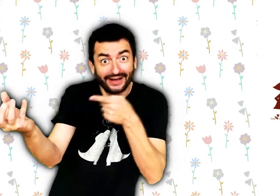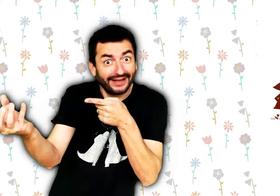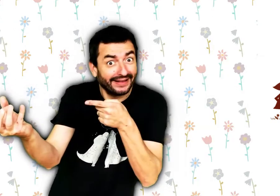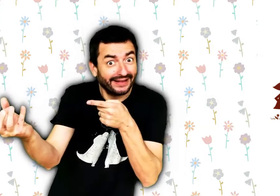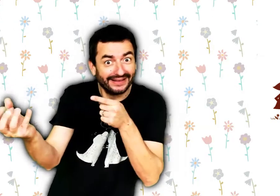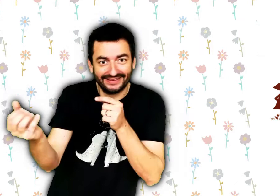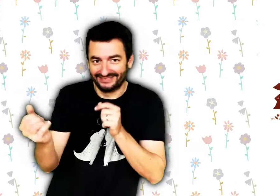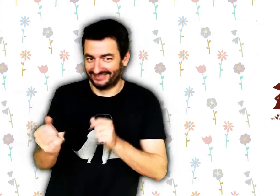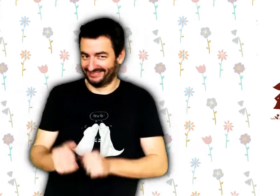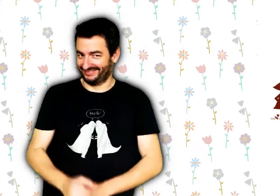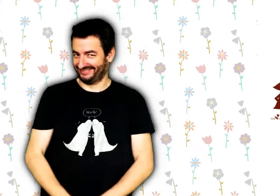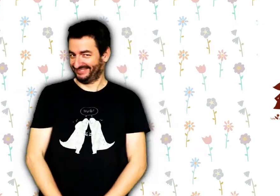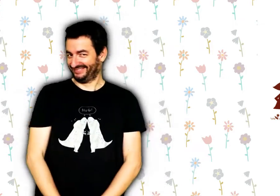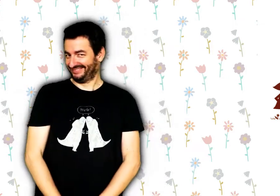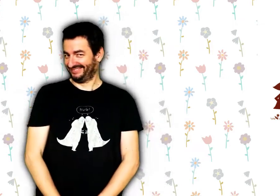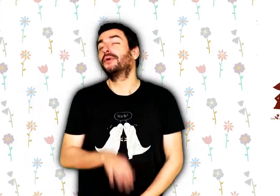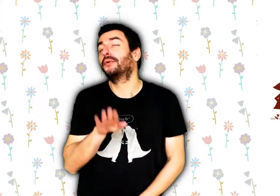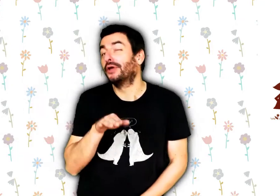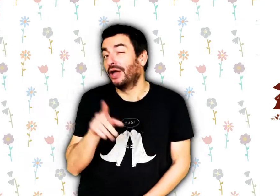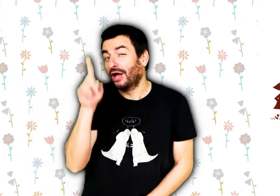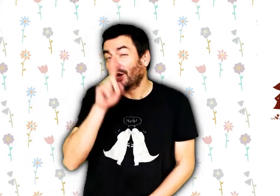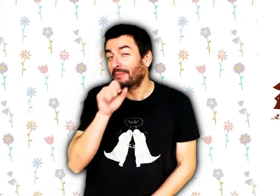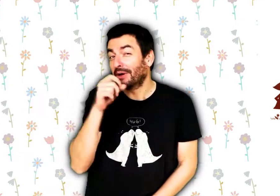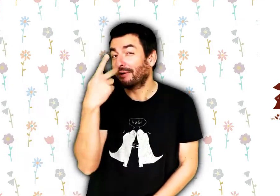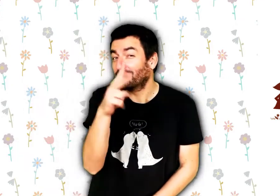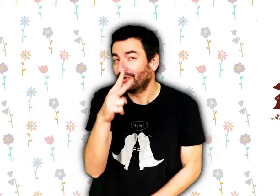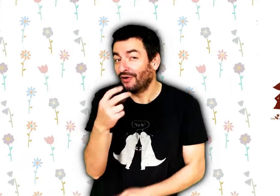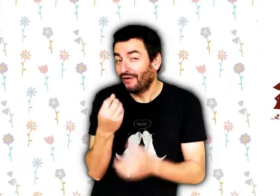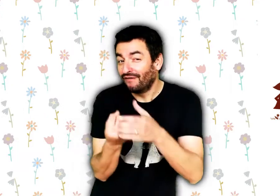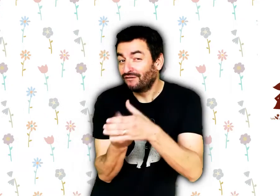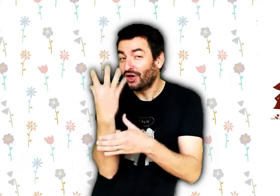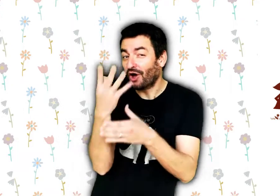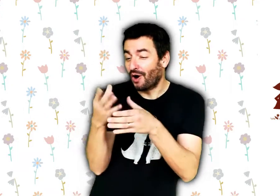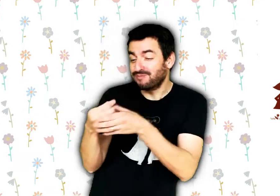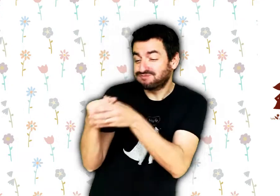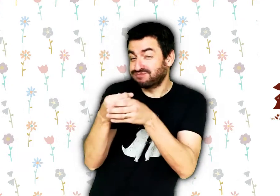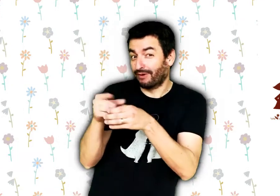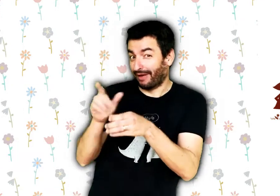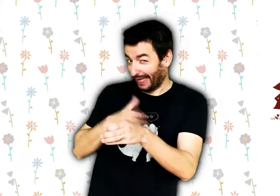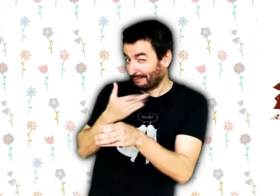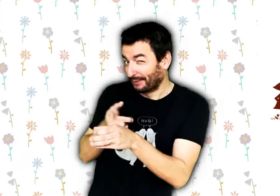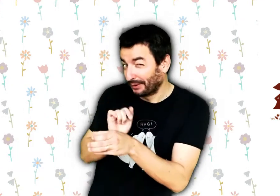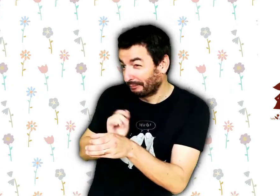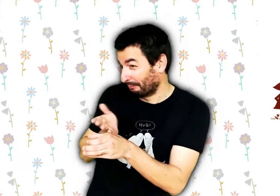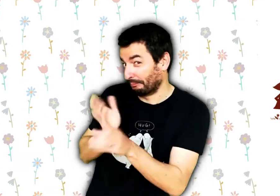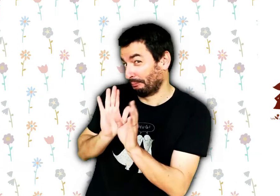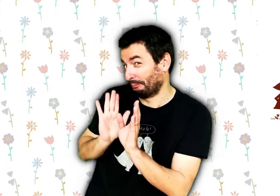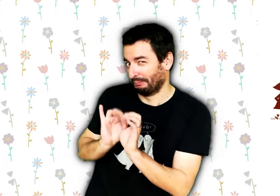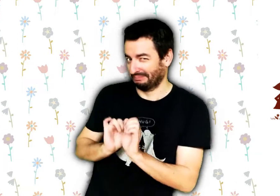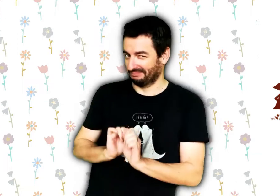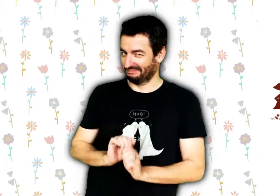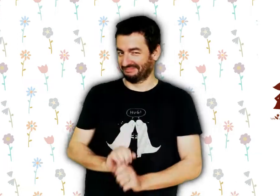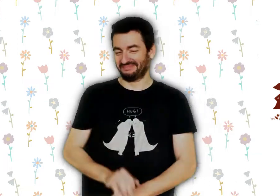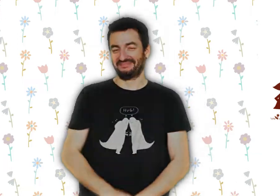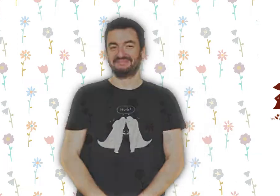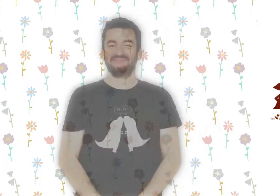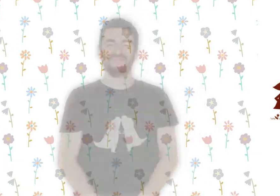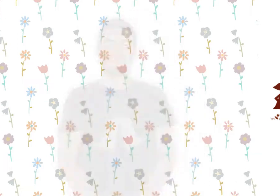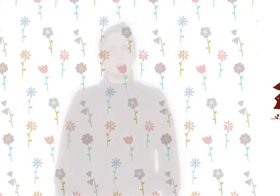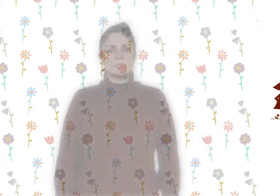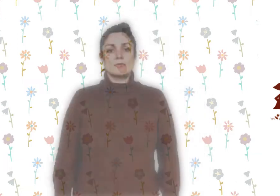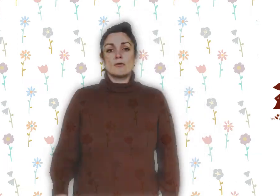fleurs qui poussent sur le bas-côté ? Est-ce que ta grand-mère aime les jolis bouquets ?